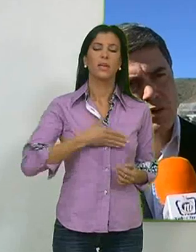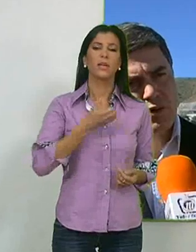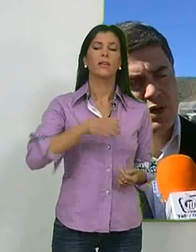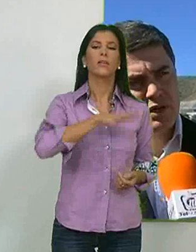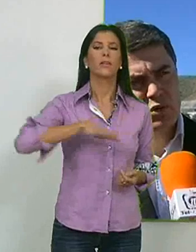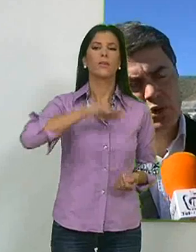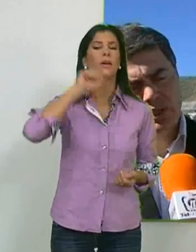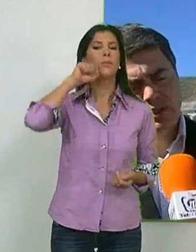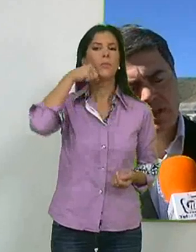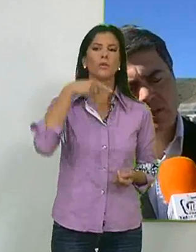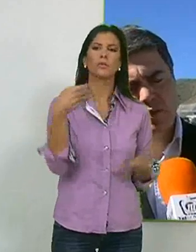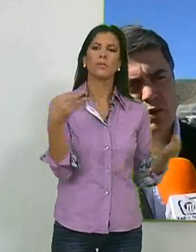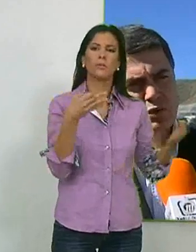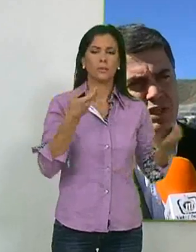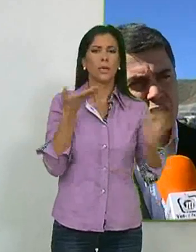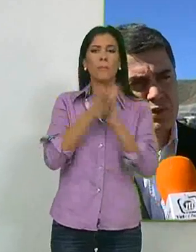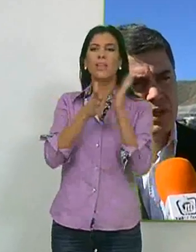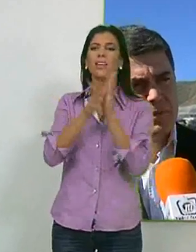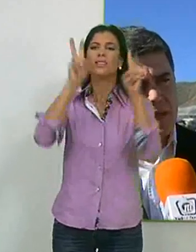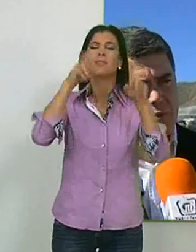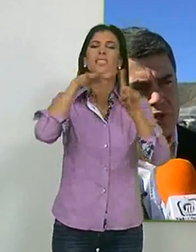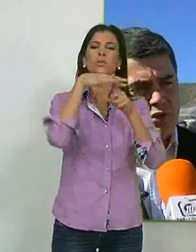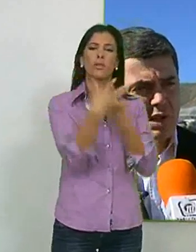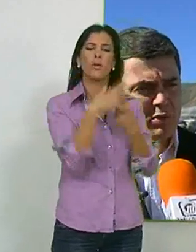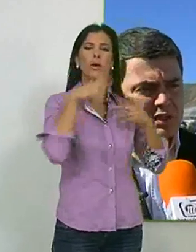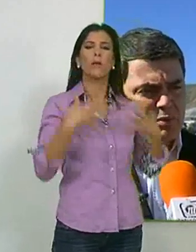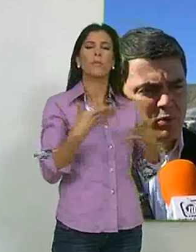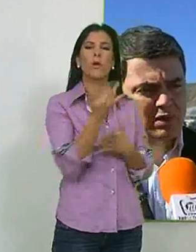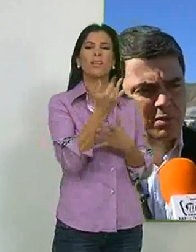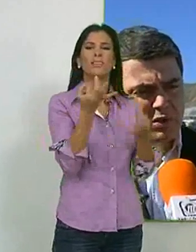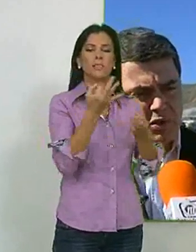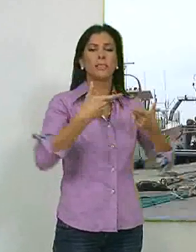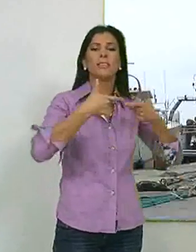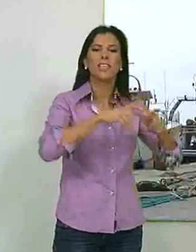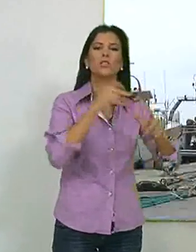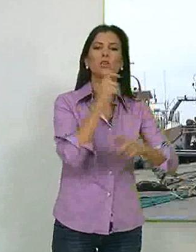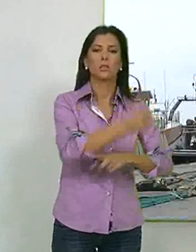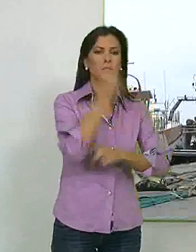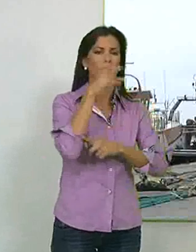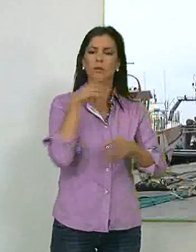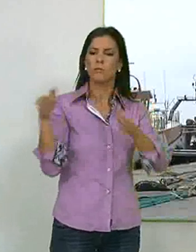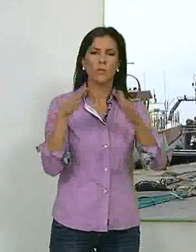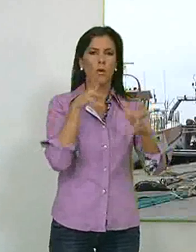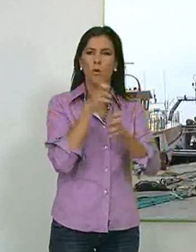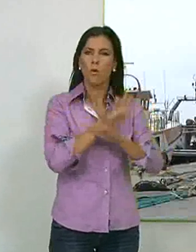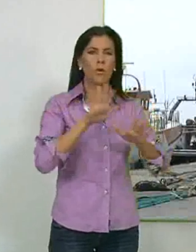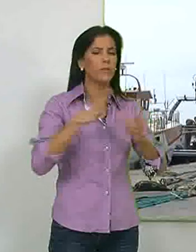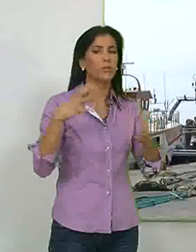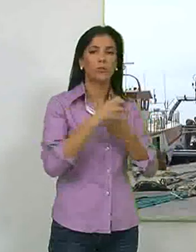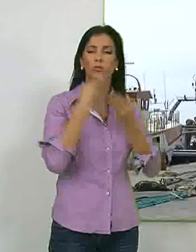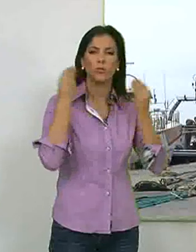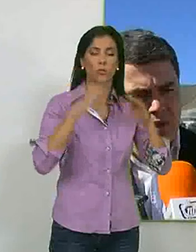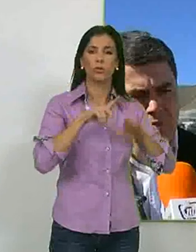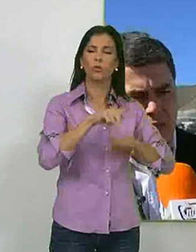El alcalde de la localidad montereña ha expuesto la situación por la que atraviesa el sector pesquero, uno de los peores momentos ante